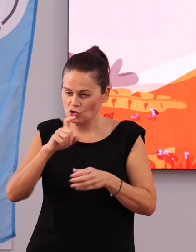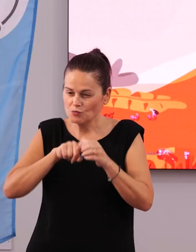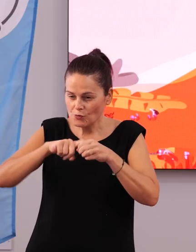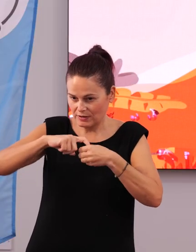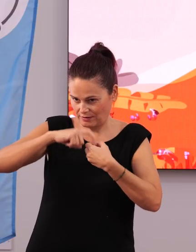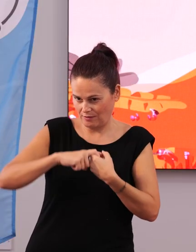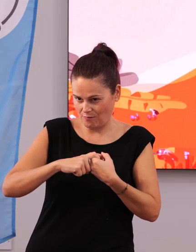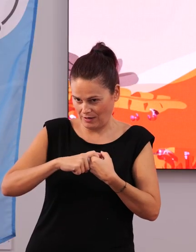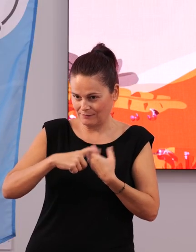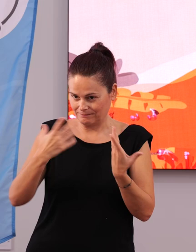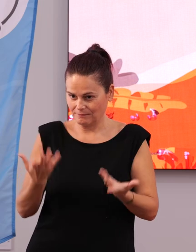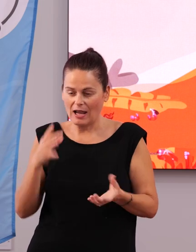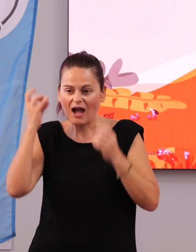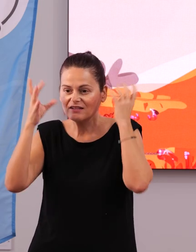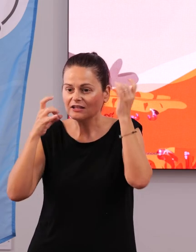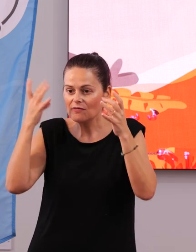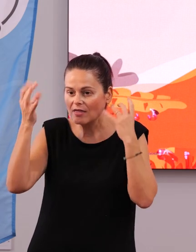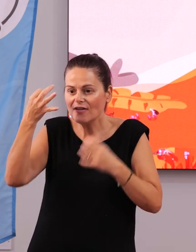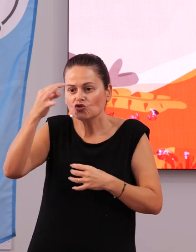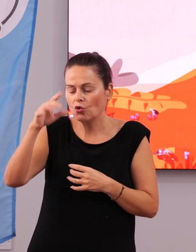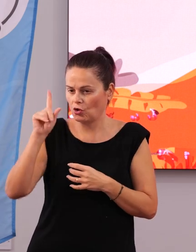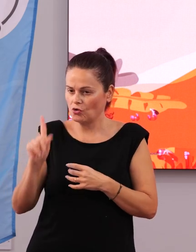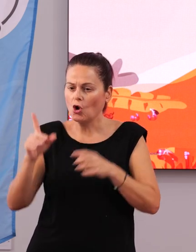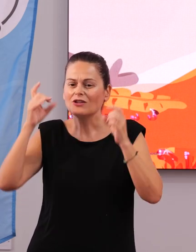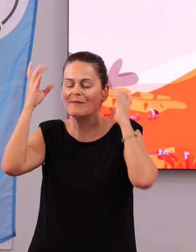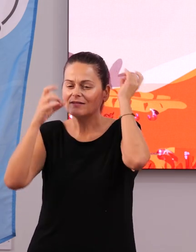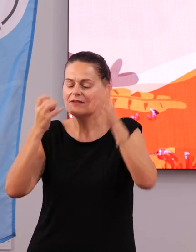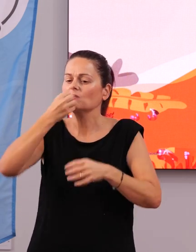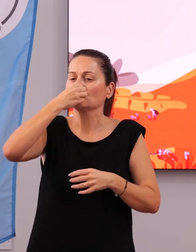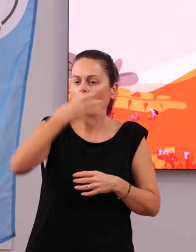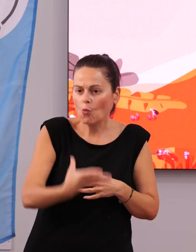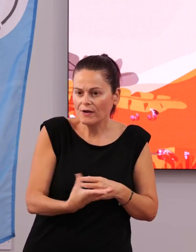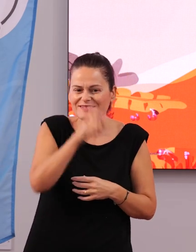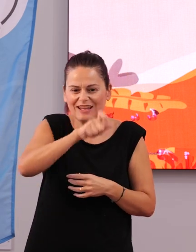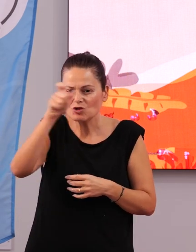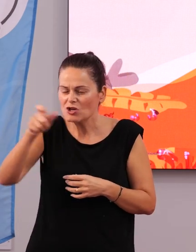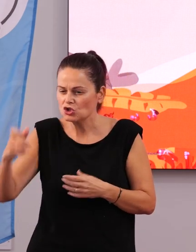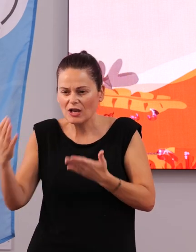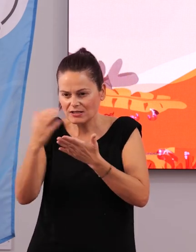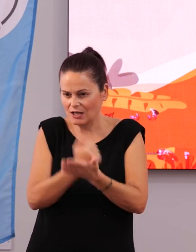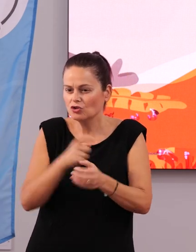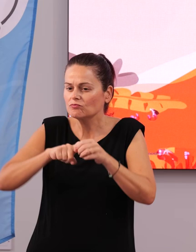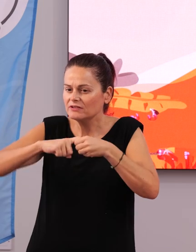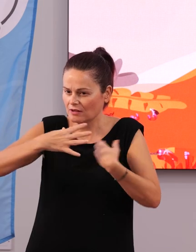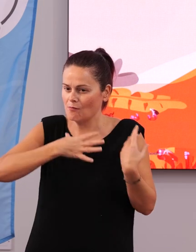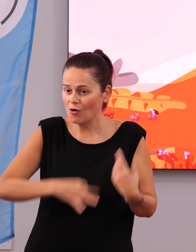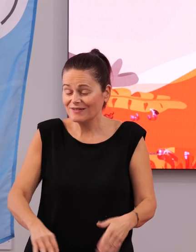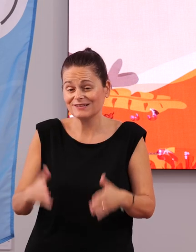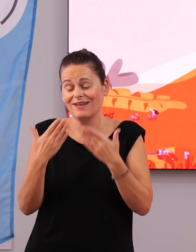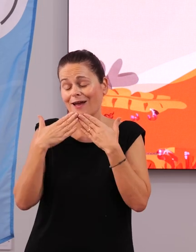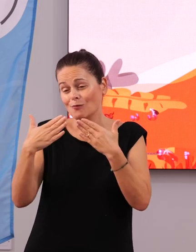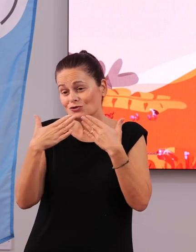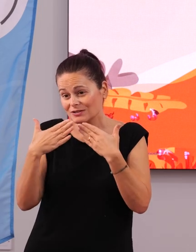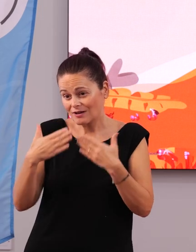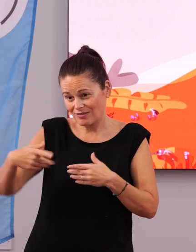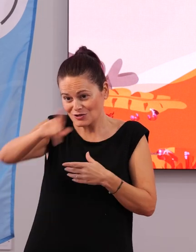solo hacer muchas actividades, sino hacer actividades buenas y que les lleguen a todos. Así que muchísimas gracias